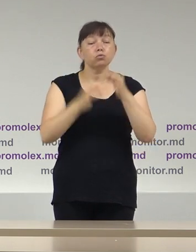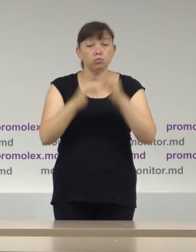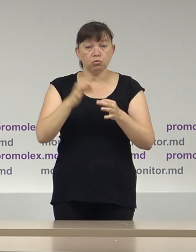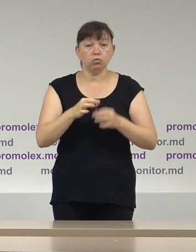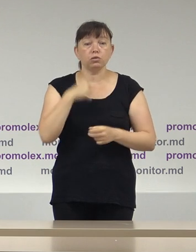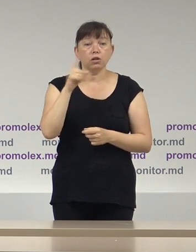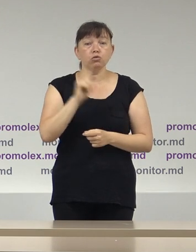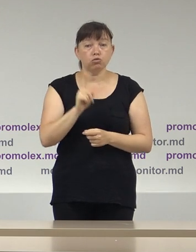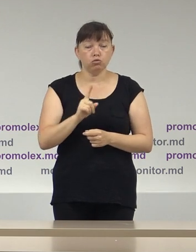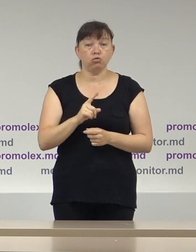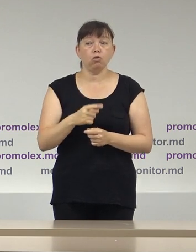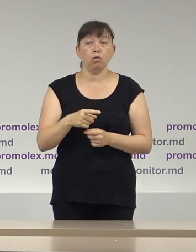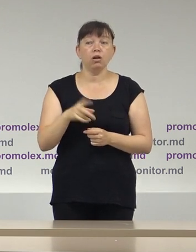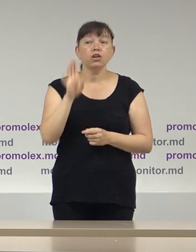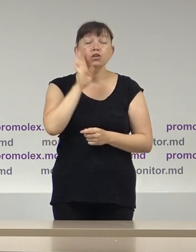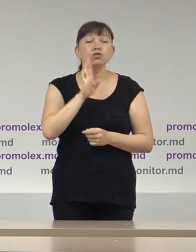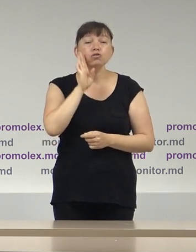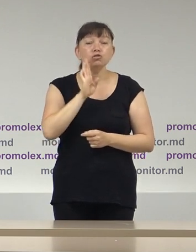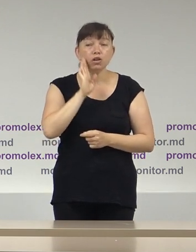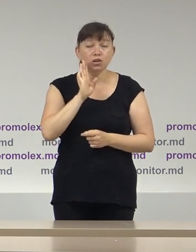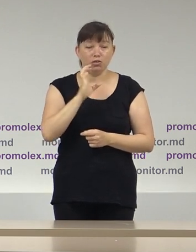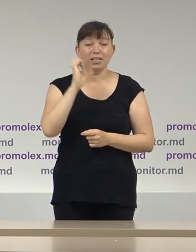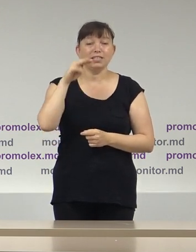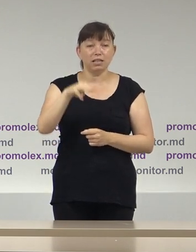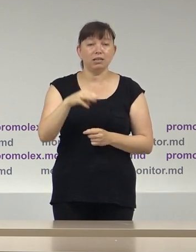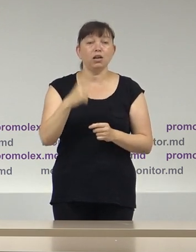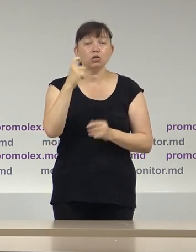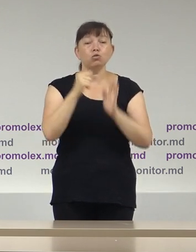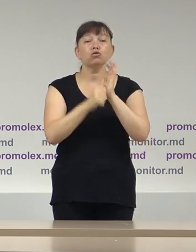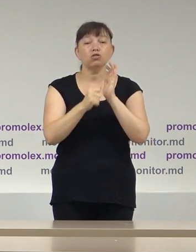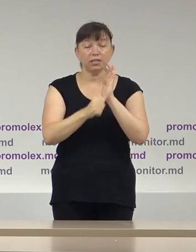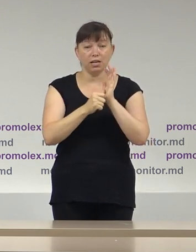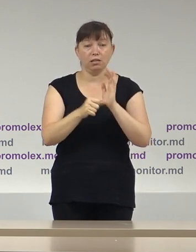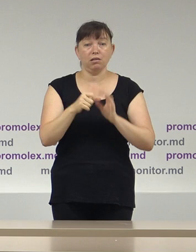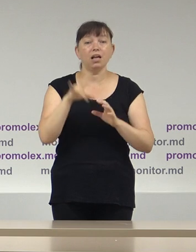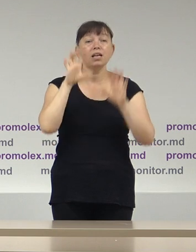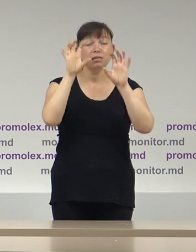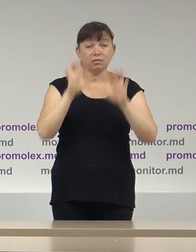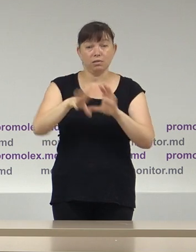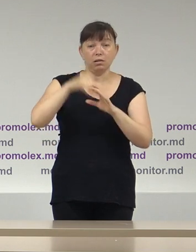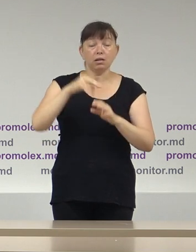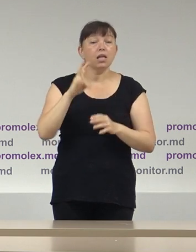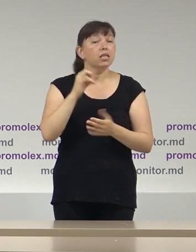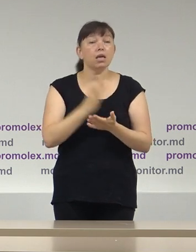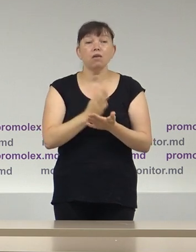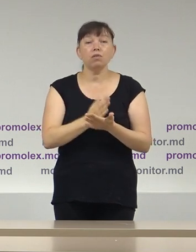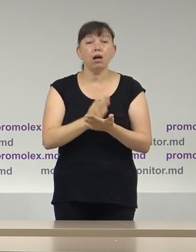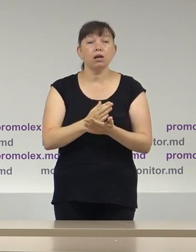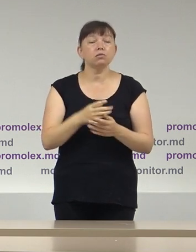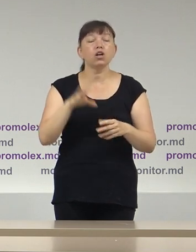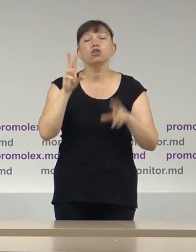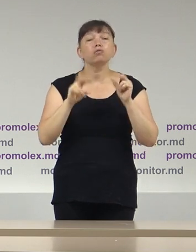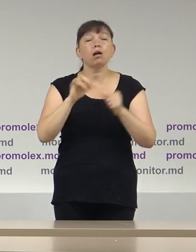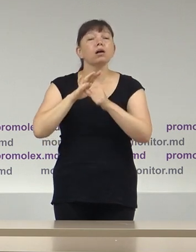tratamentul preferențial al femeilor instituit de articolul 86 alineatul 2 din Codul Electoral nu reprezintă o acțiune